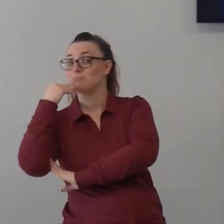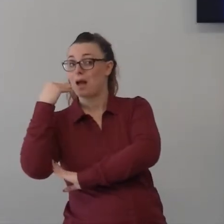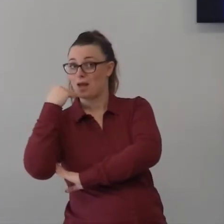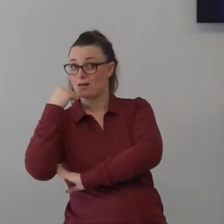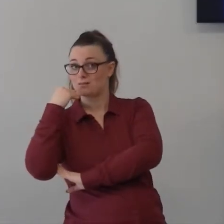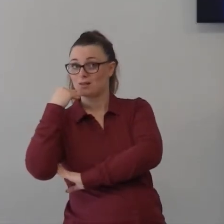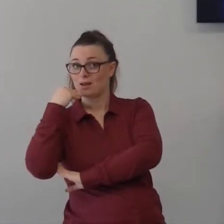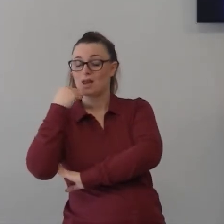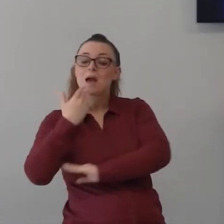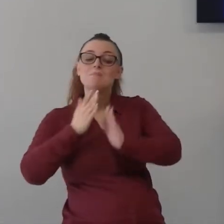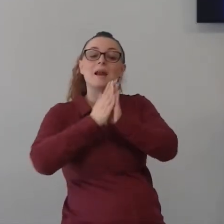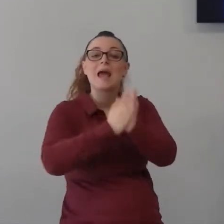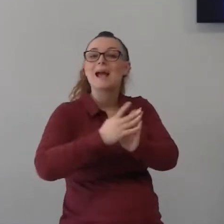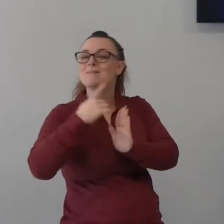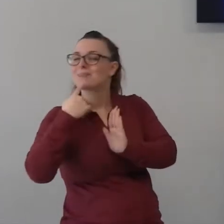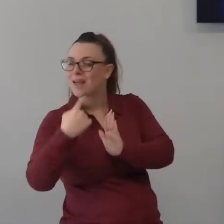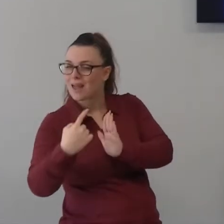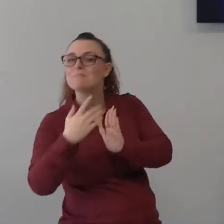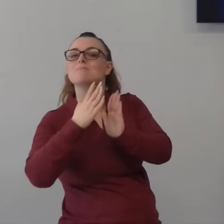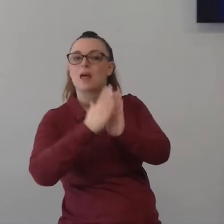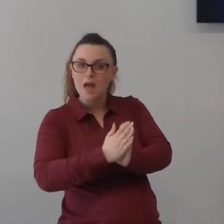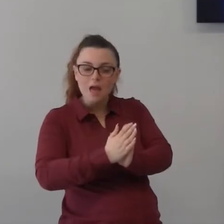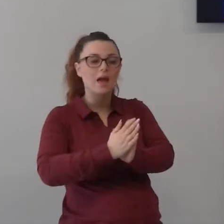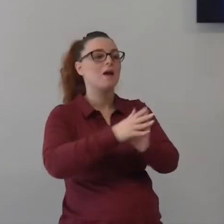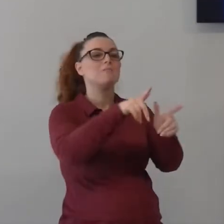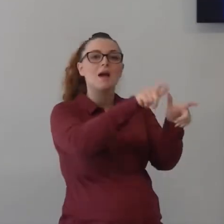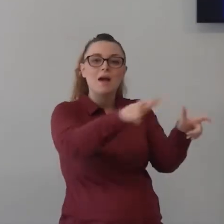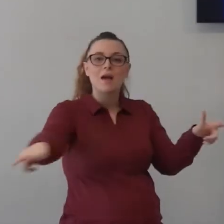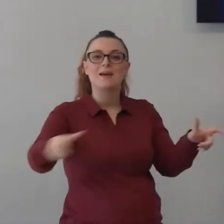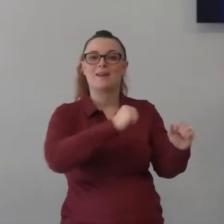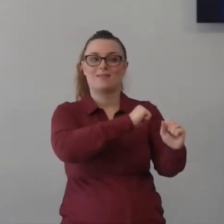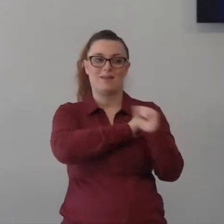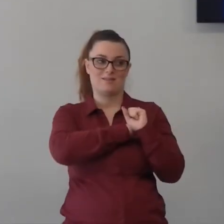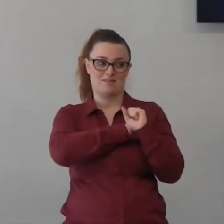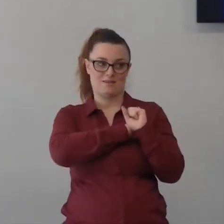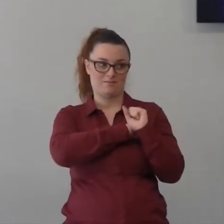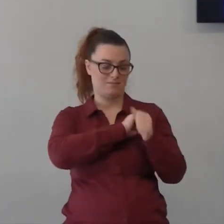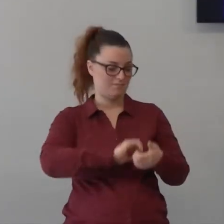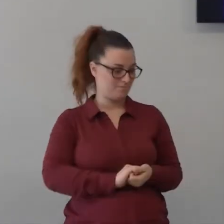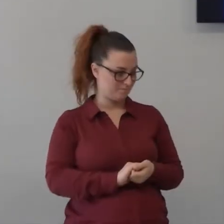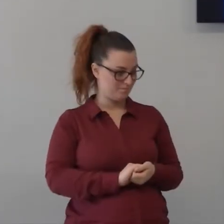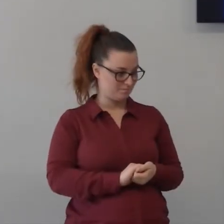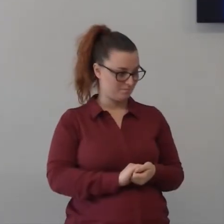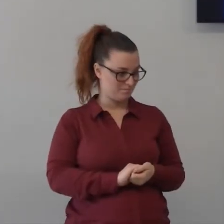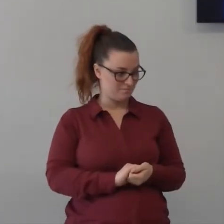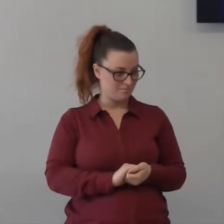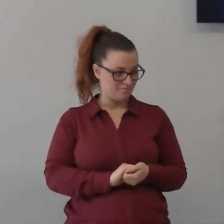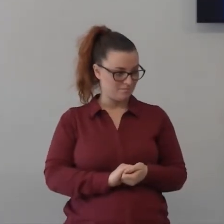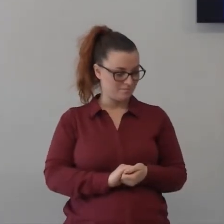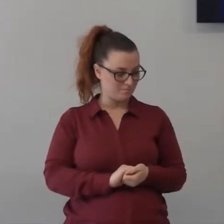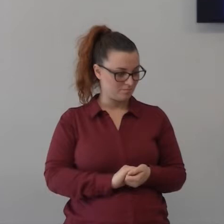noi e Gesù stesso dice in Giovanni al capitolo 16 versetto questo è il